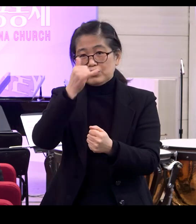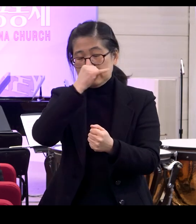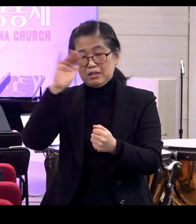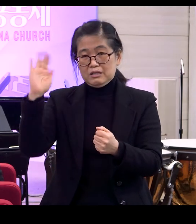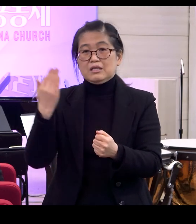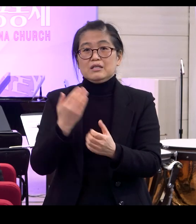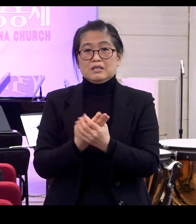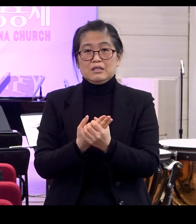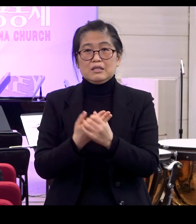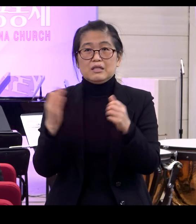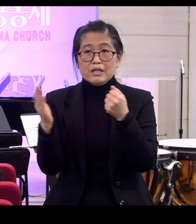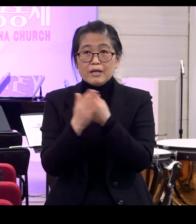사망이 더 이상 우리를 협박 못하거든요